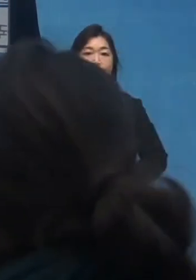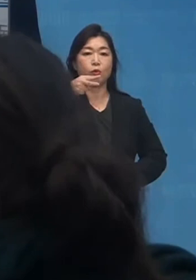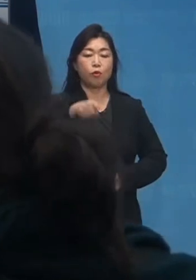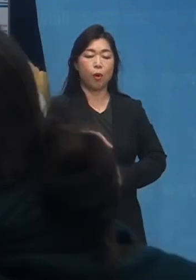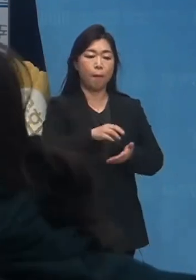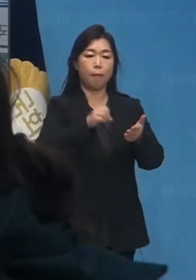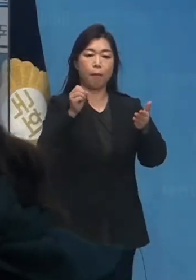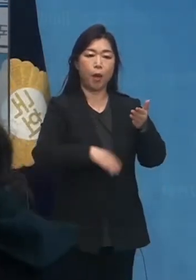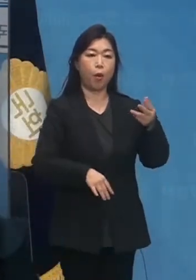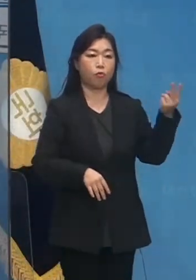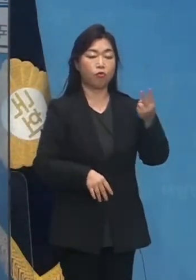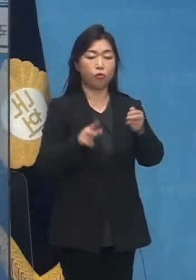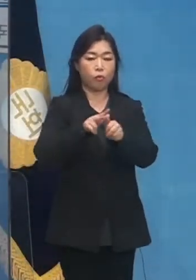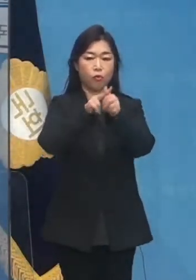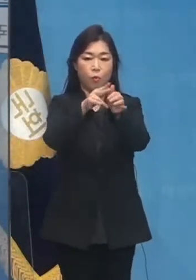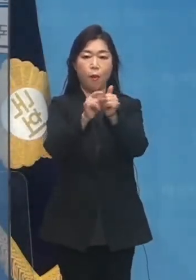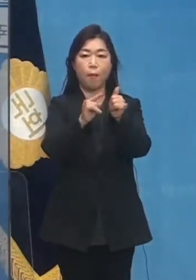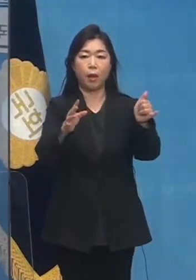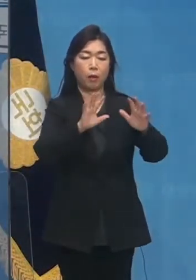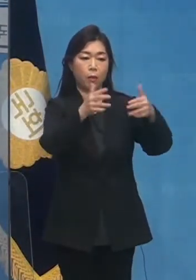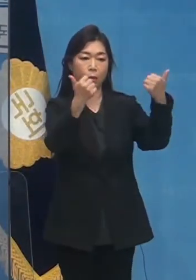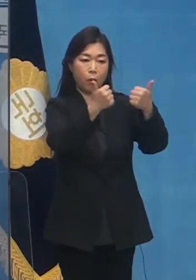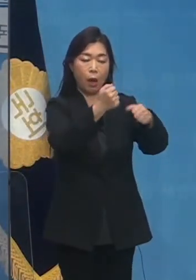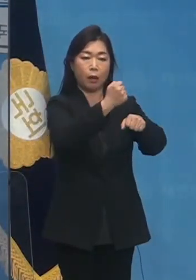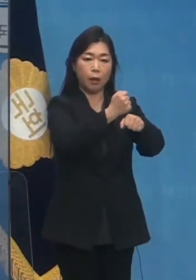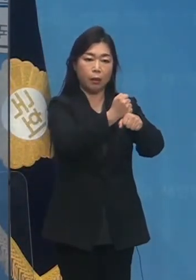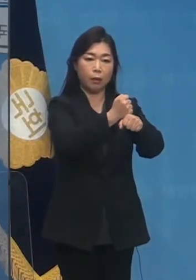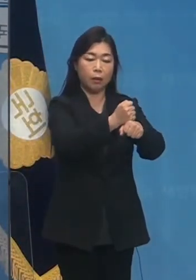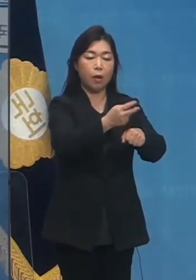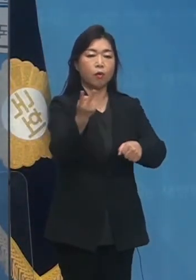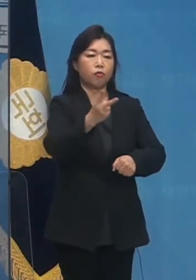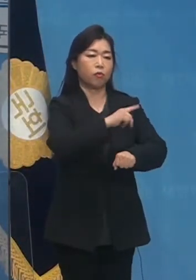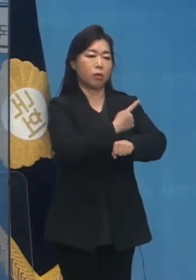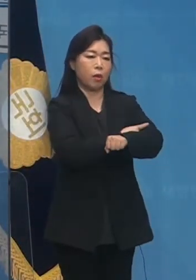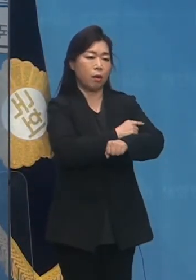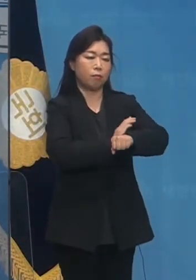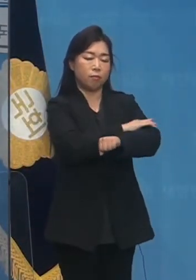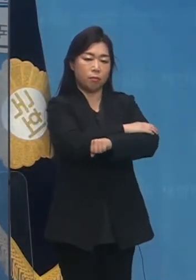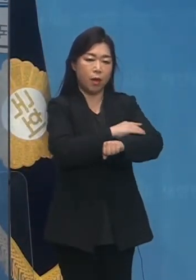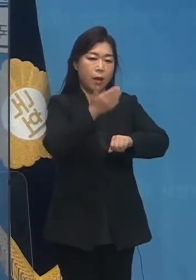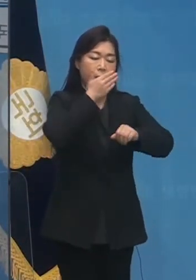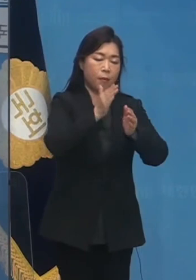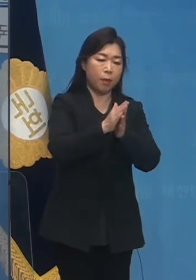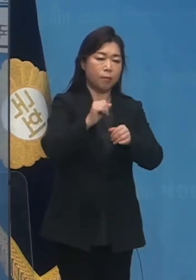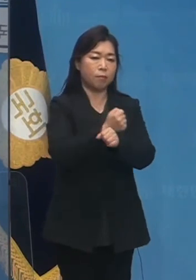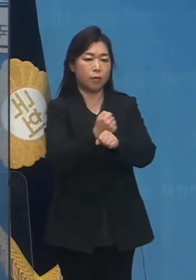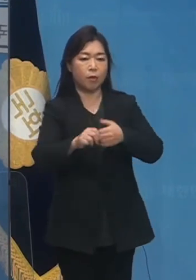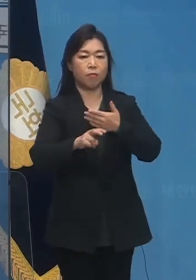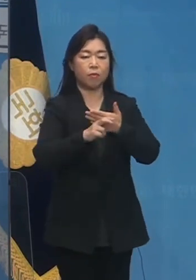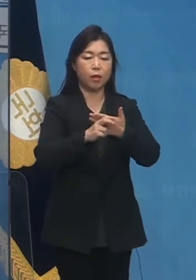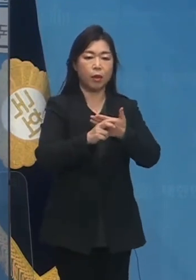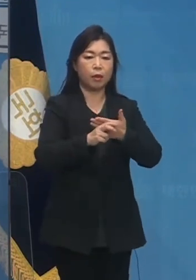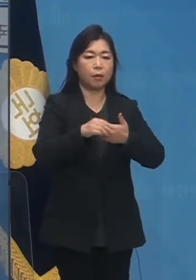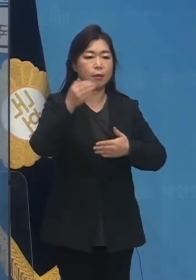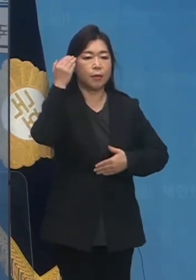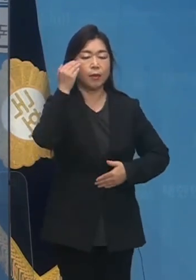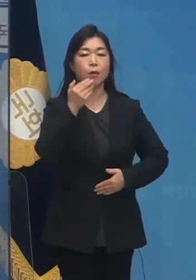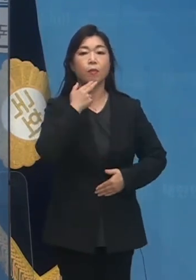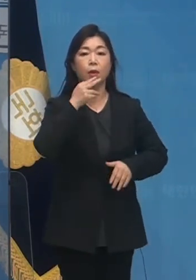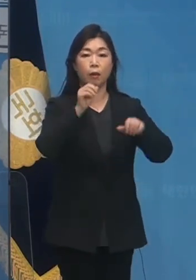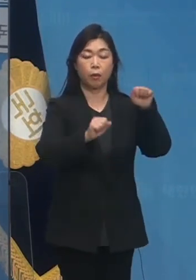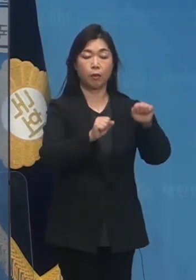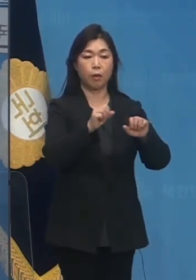부당의 후부만 토론하게 뜨는 기득권 양당의 담악, 불공정, 비상식의